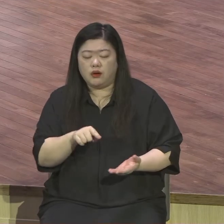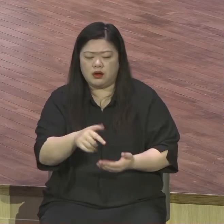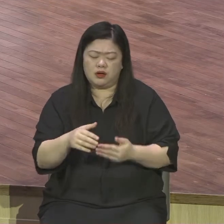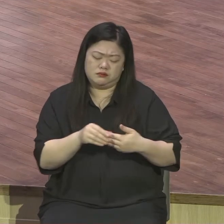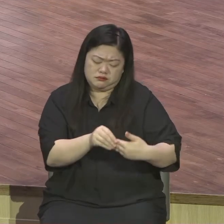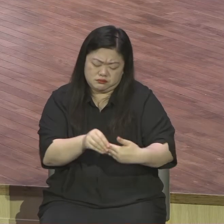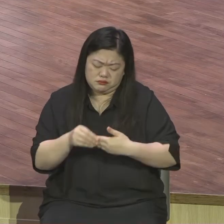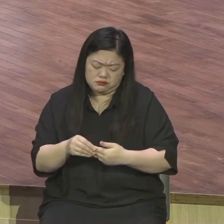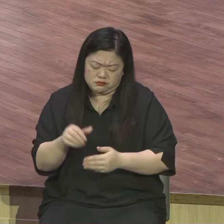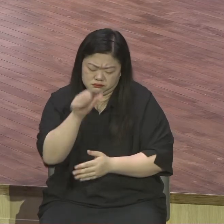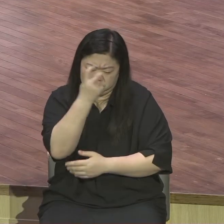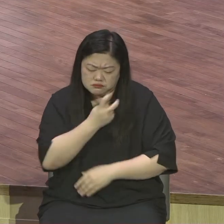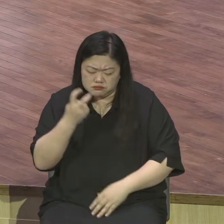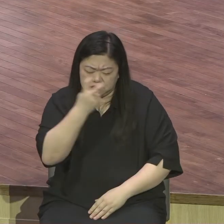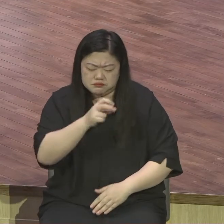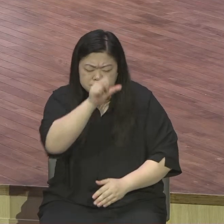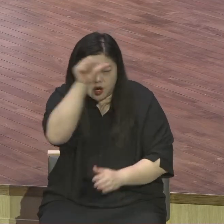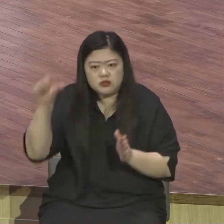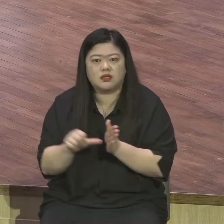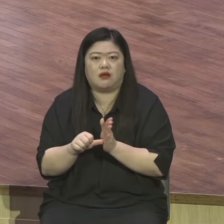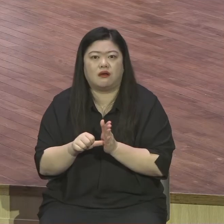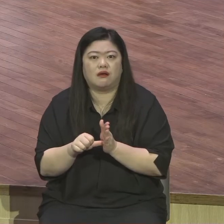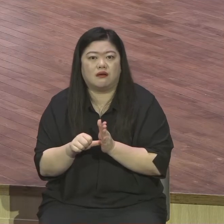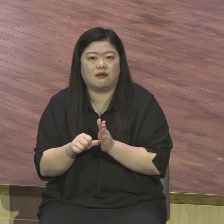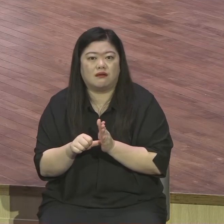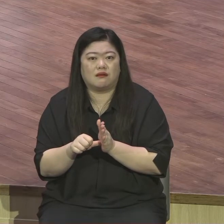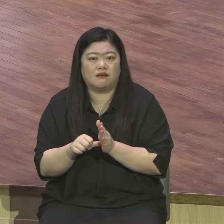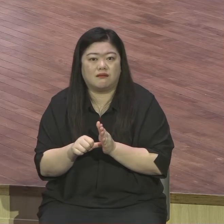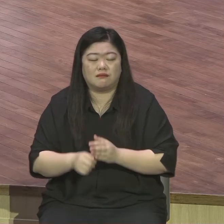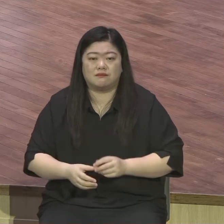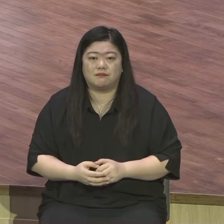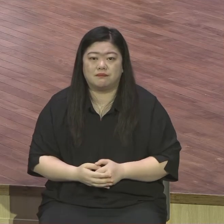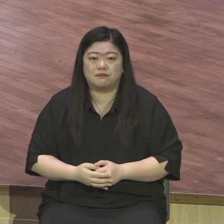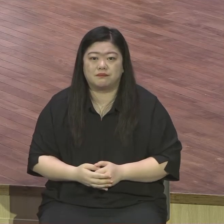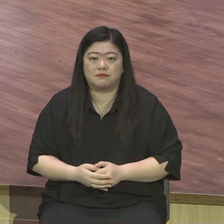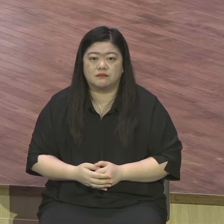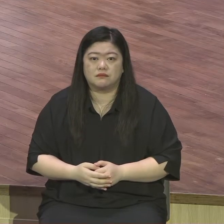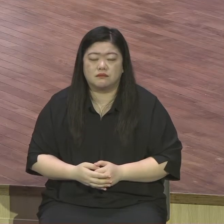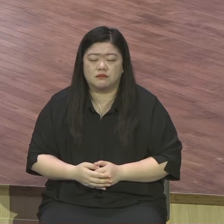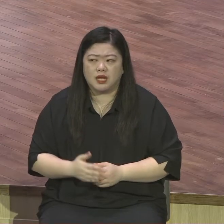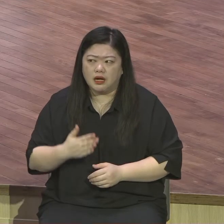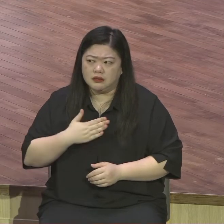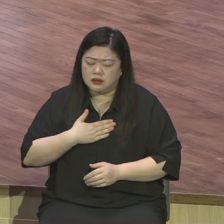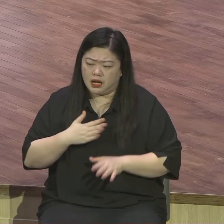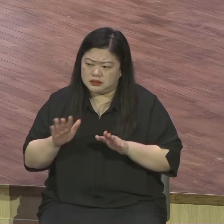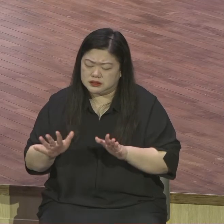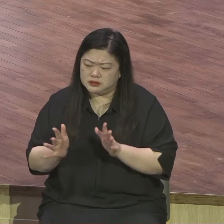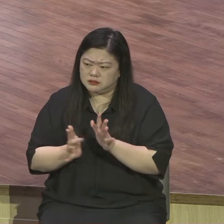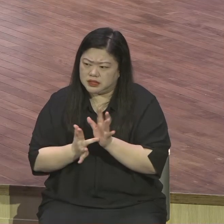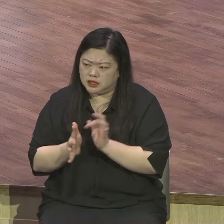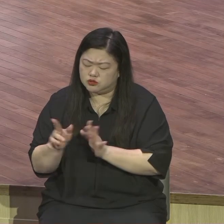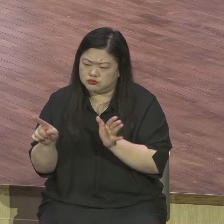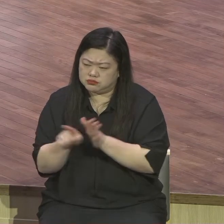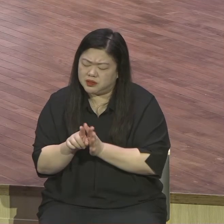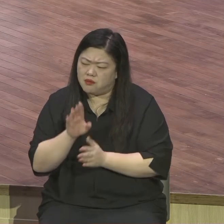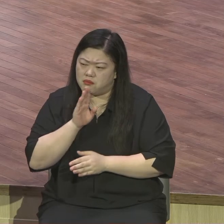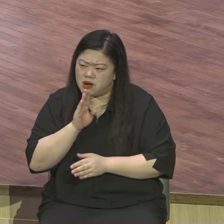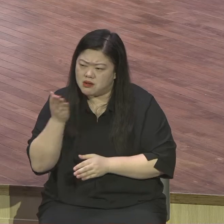아멘 내가 예수 믿는데 내가 이렇게 살아야 되겠나 내가 지옥 갈지 모르겠다 아니에요 한 번